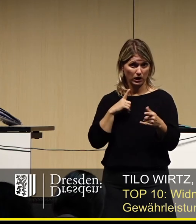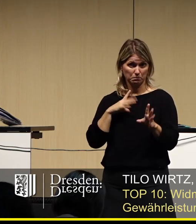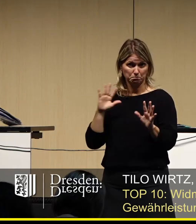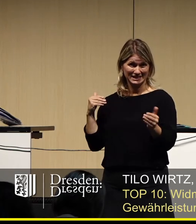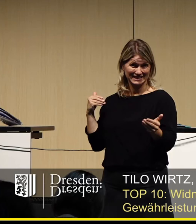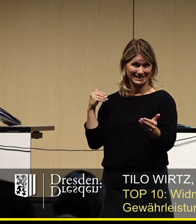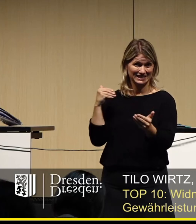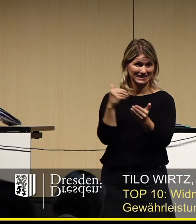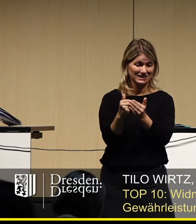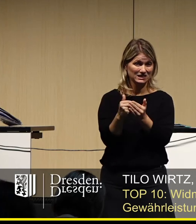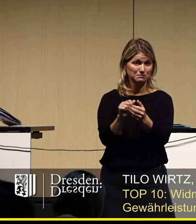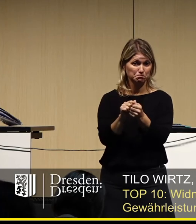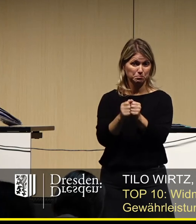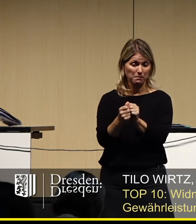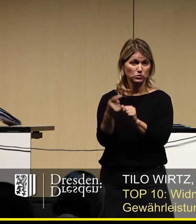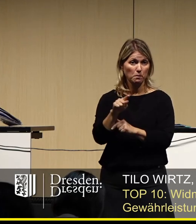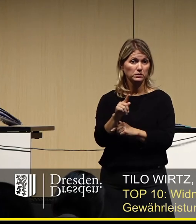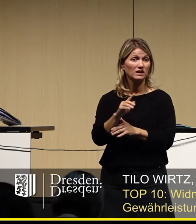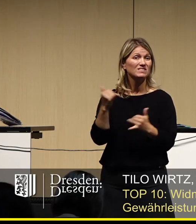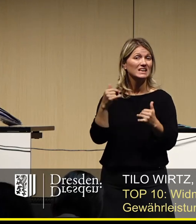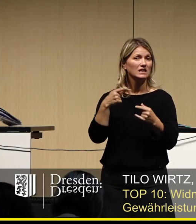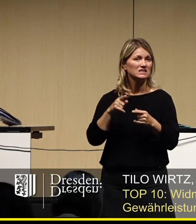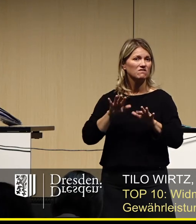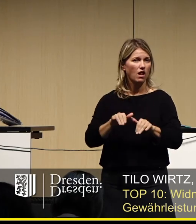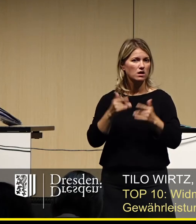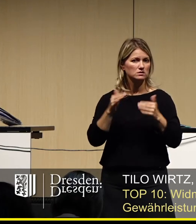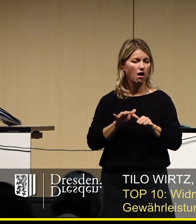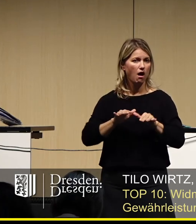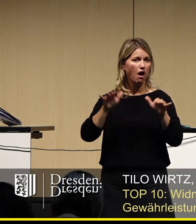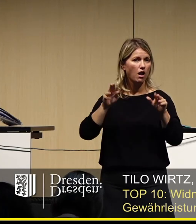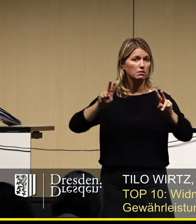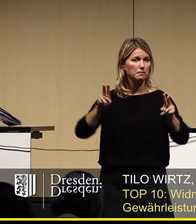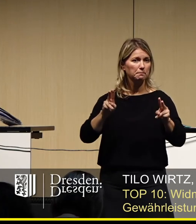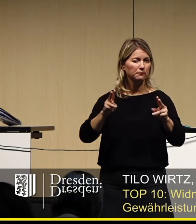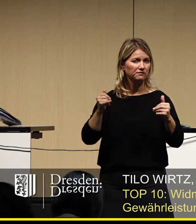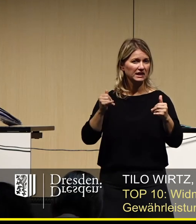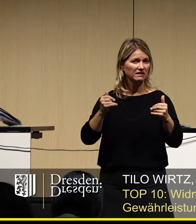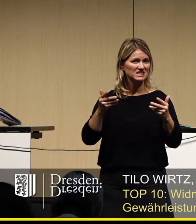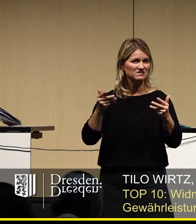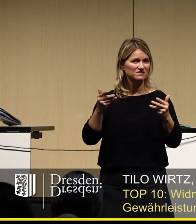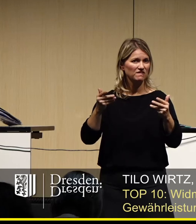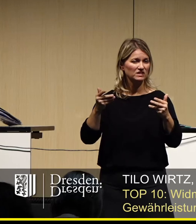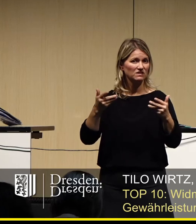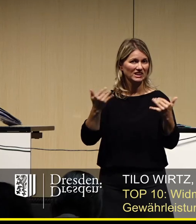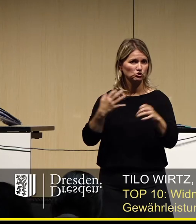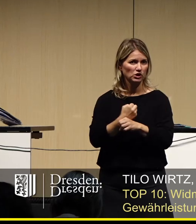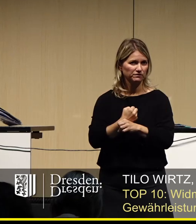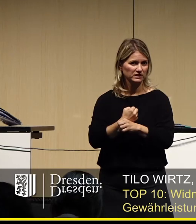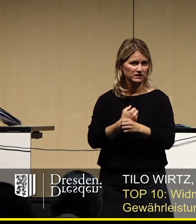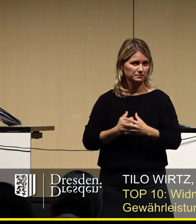irgendetwas passieren, was die wachsenden Fallzahlen jetzt wieder zurückgehen lässt. Was soll das sein? Ich weiß es nicht.